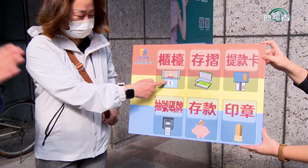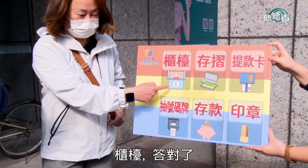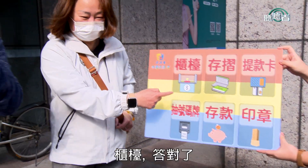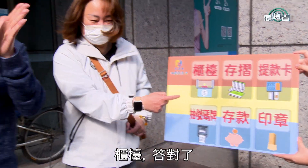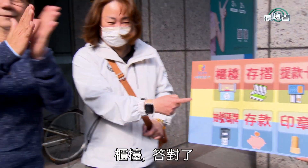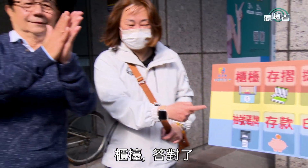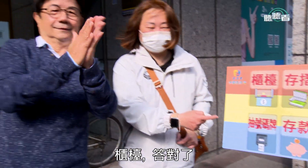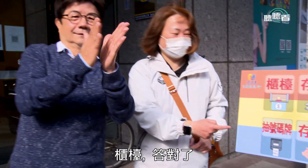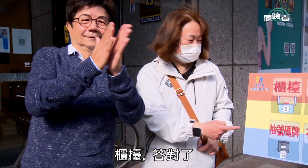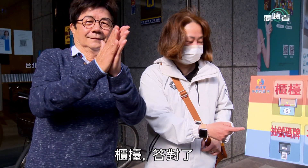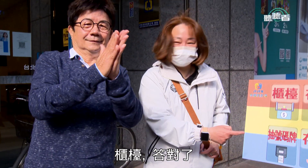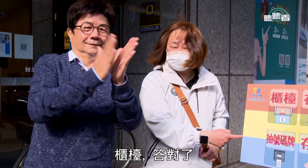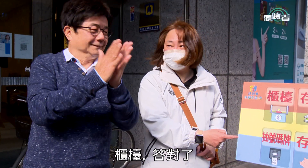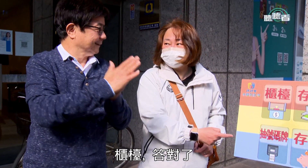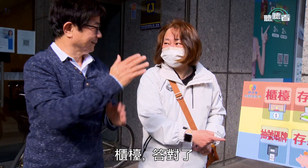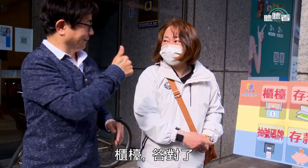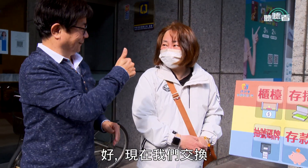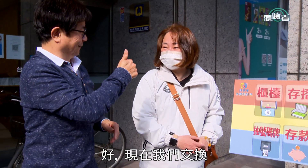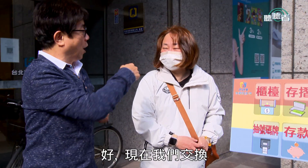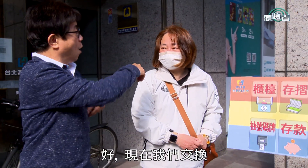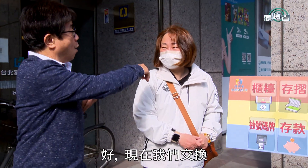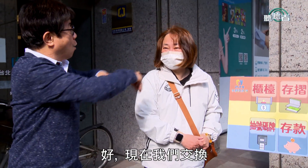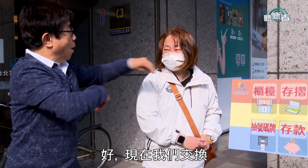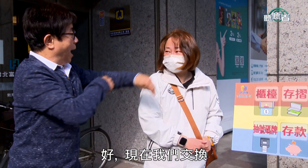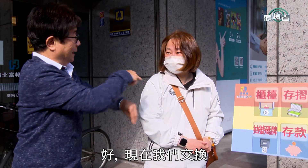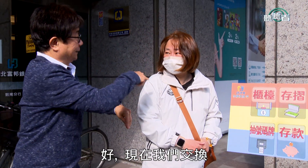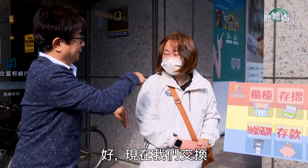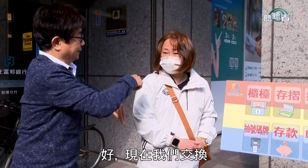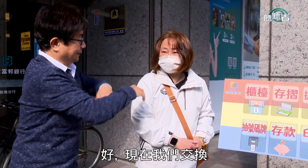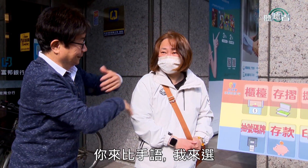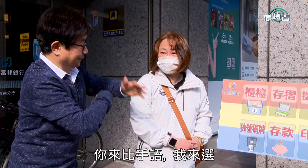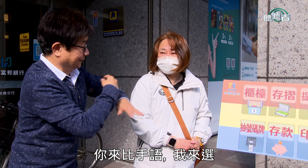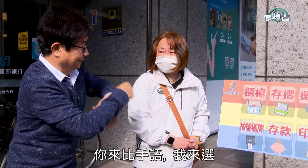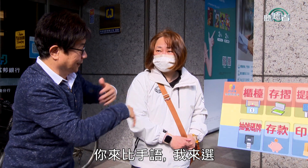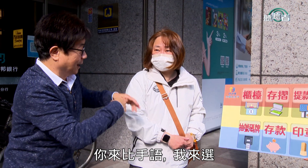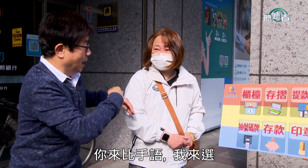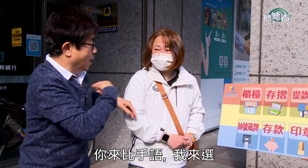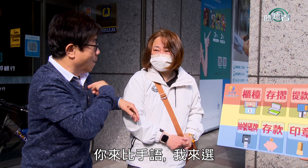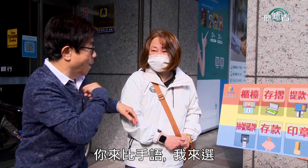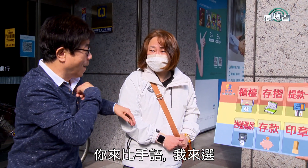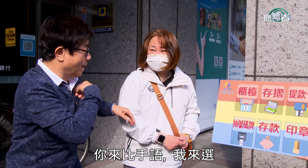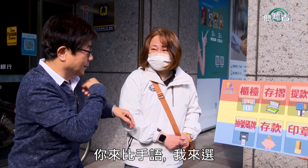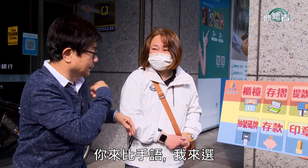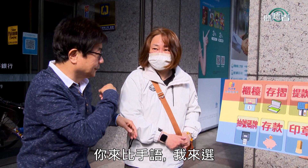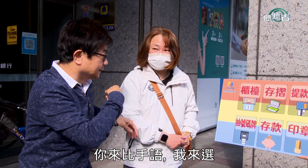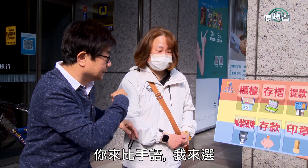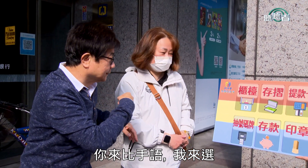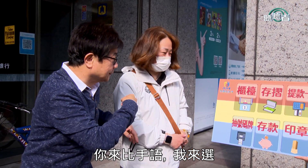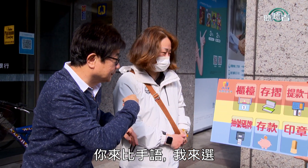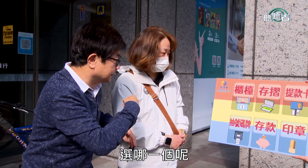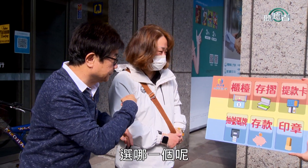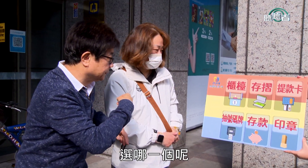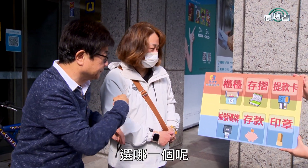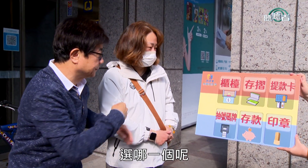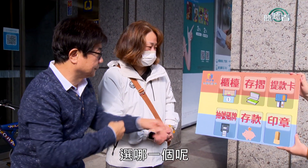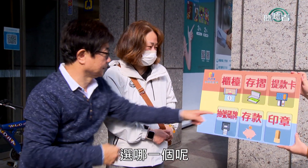跪台 答对了好 现在我们交换你来比手语 我来选选哪一个呢